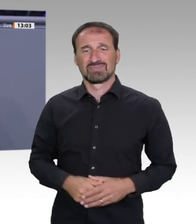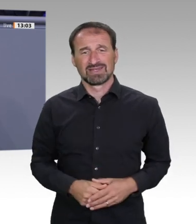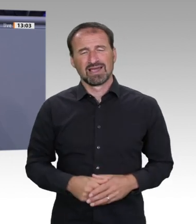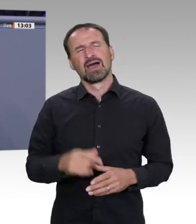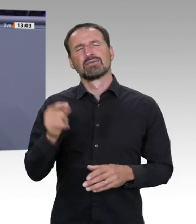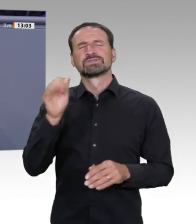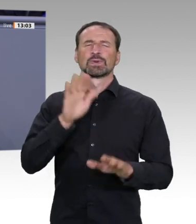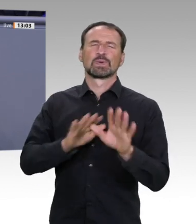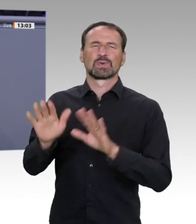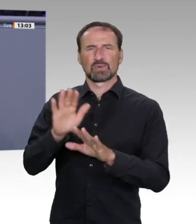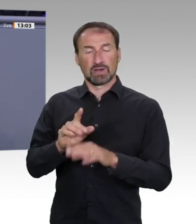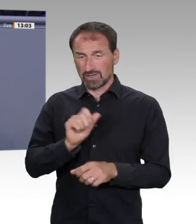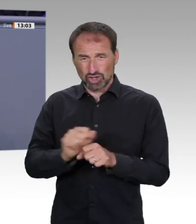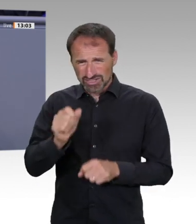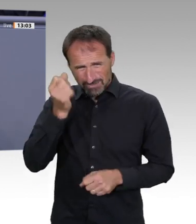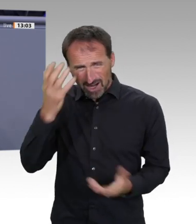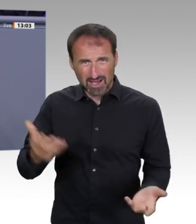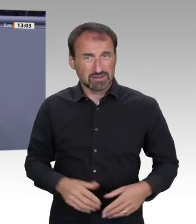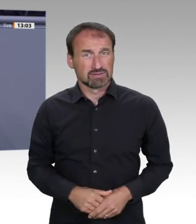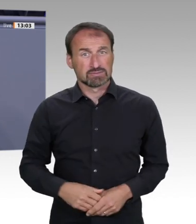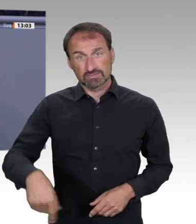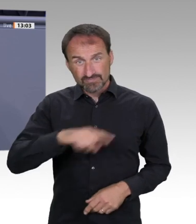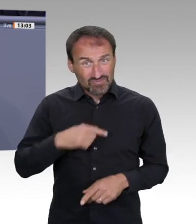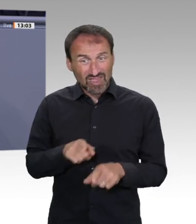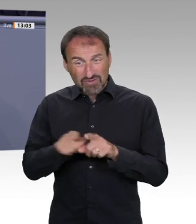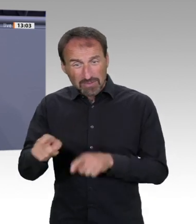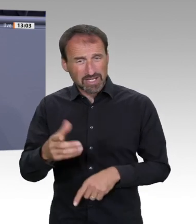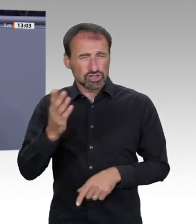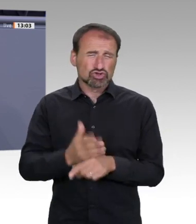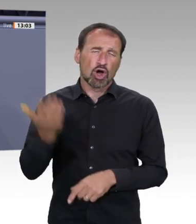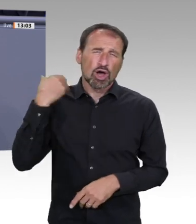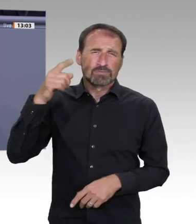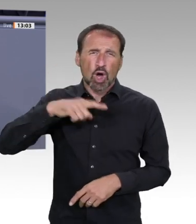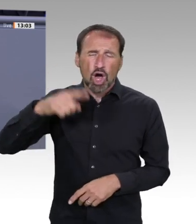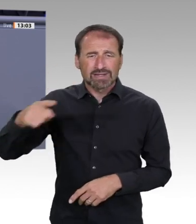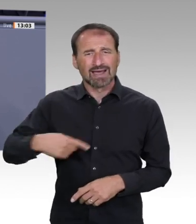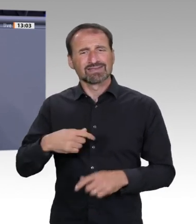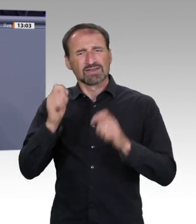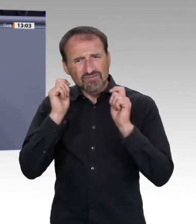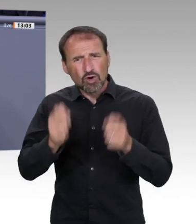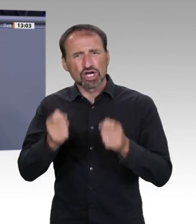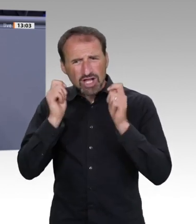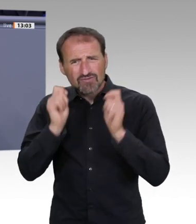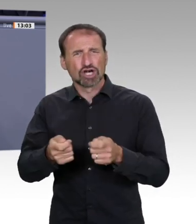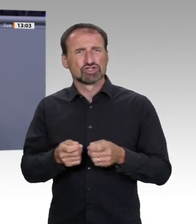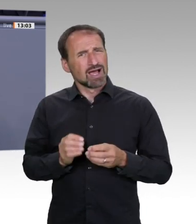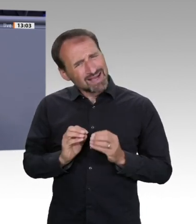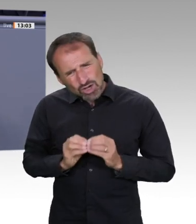für guten digitalen Unterricht, Positivlisten für Digitalplattformen, schnelle Fortbildung für Lehrer,